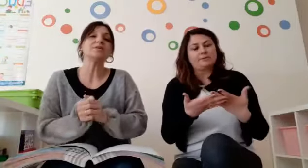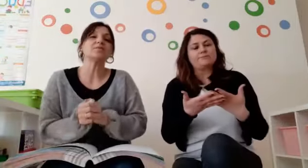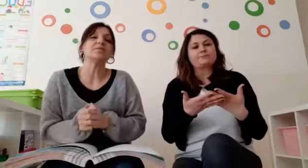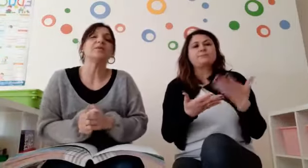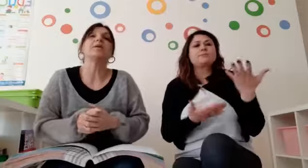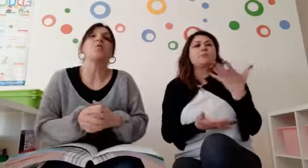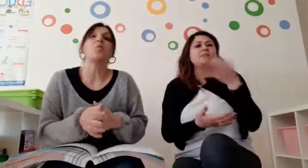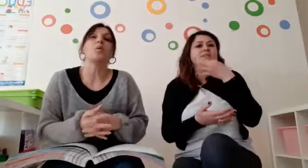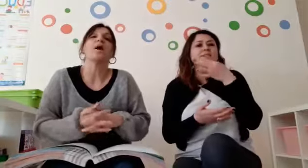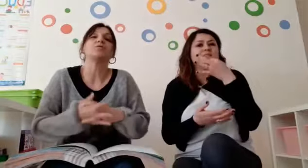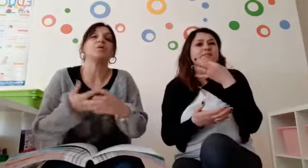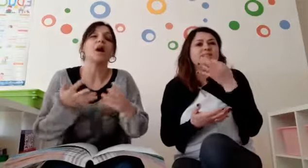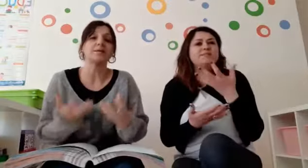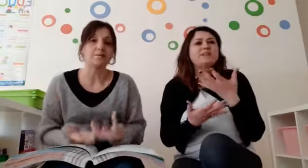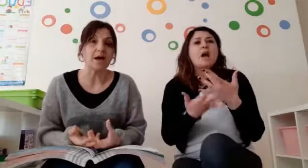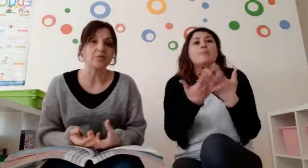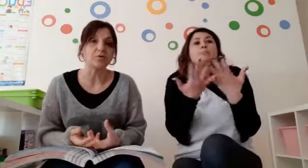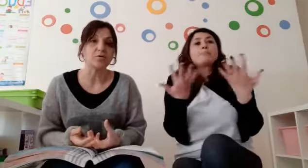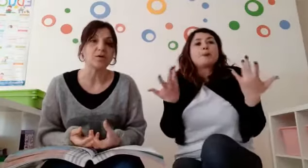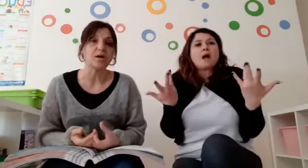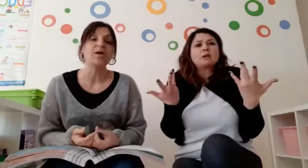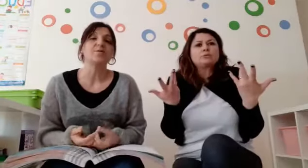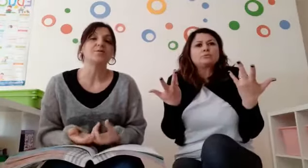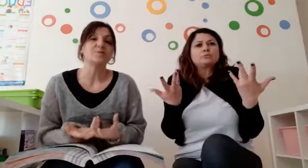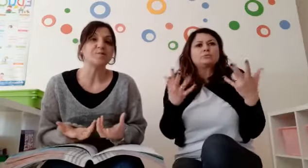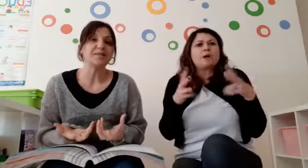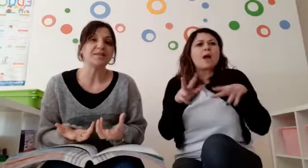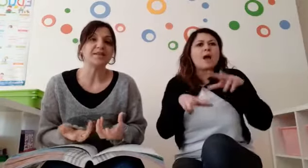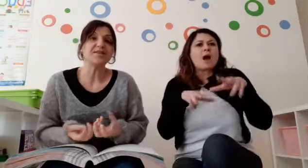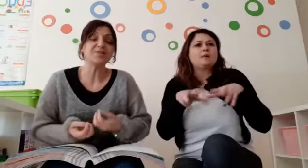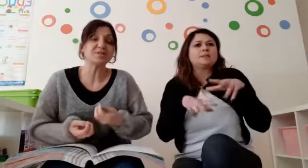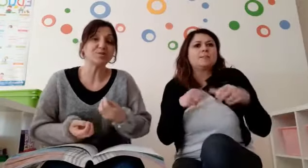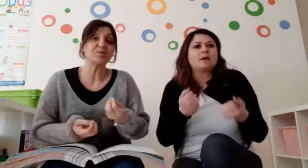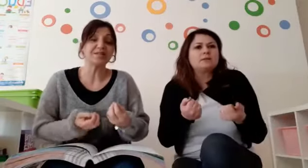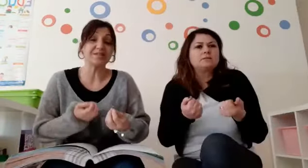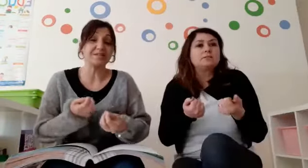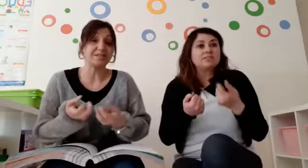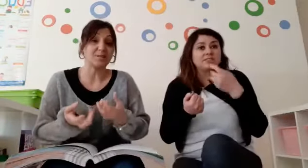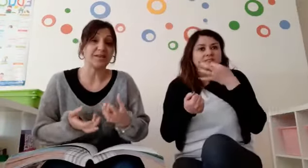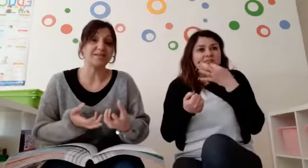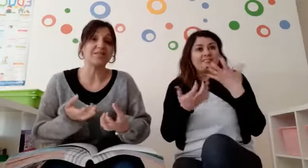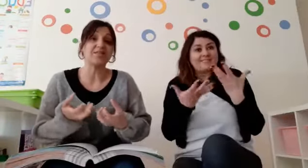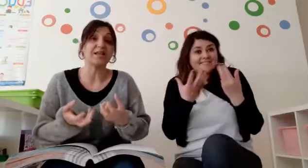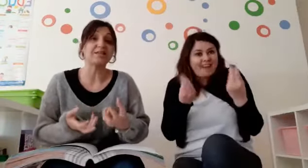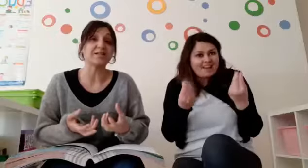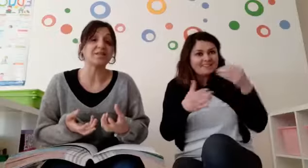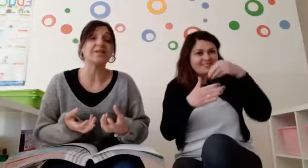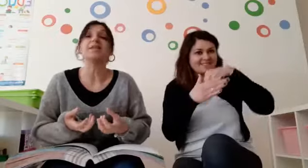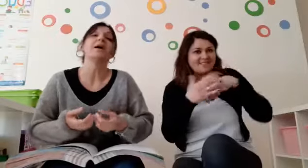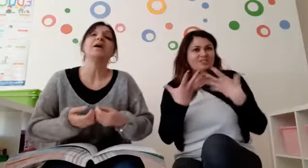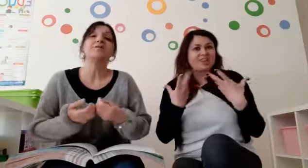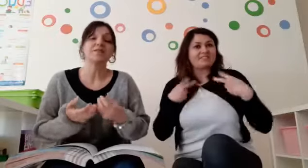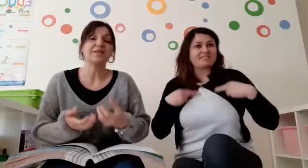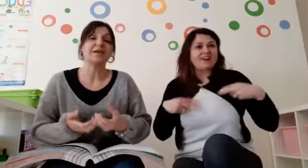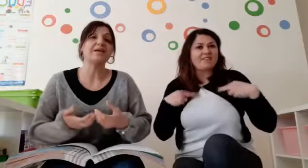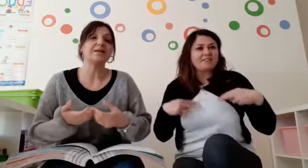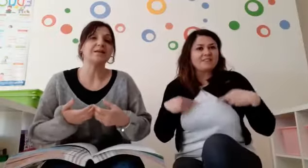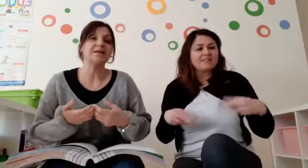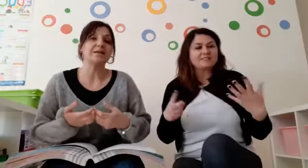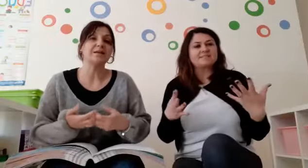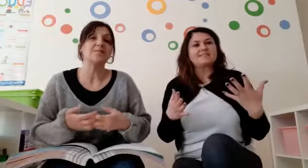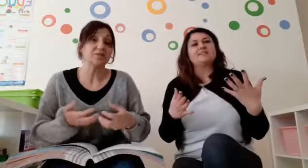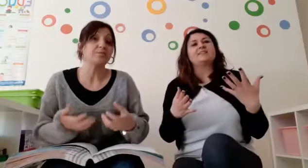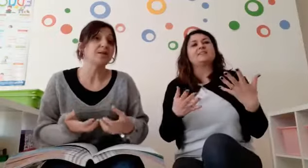che cosa vuol dire un prato animato? Cosa vuol dire? Che ci sono tanti animaletti, c'è tanta vita, che